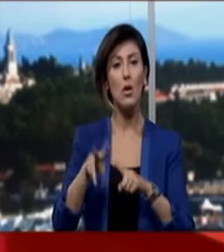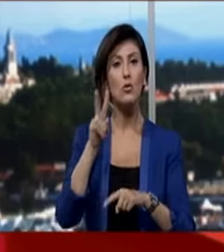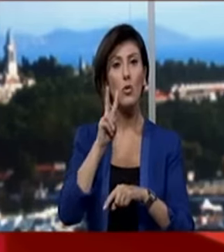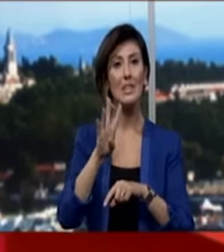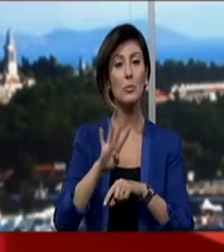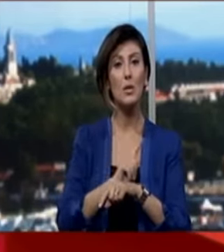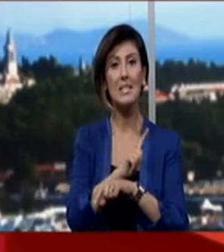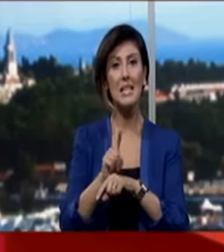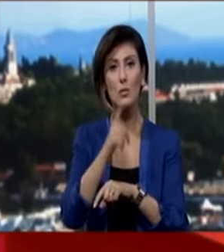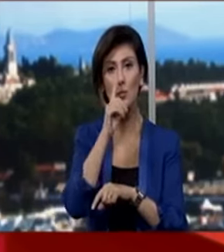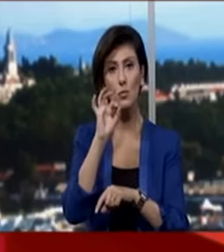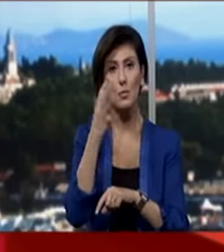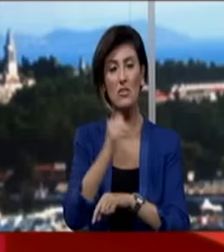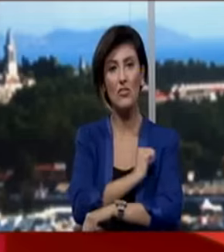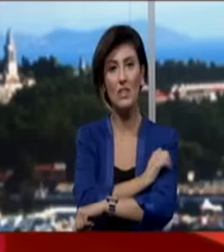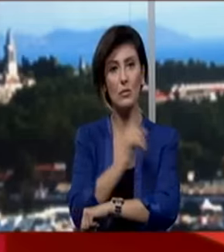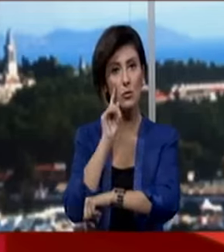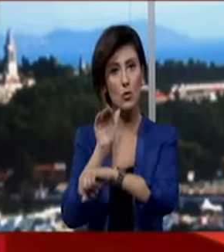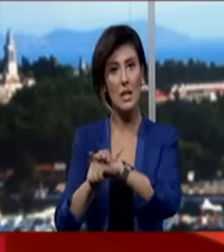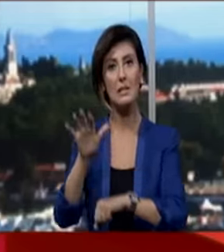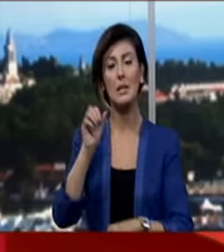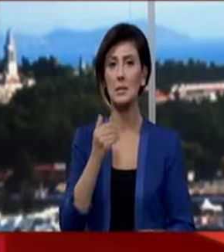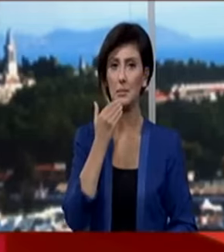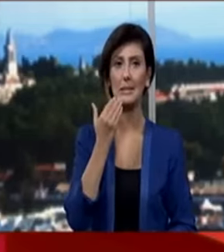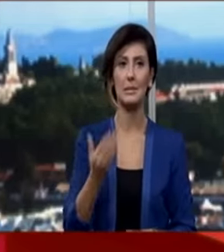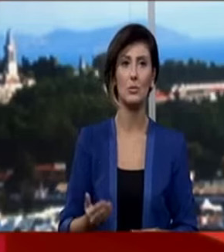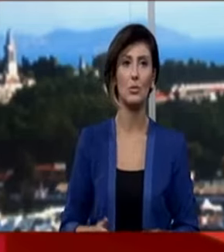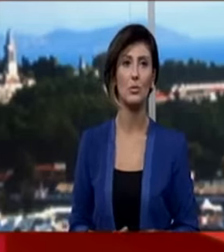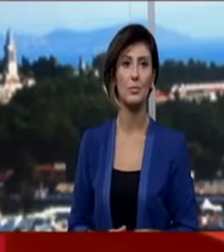saatte 105 Filistinli'yi gözaltına aldığı bildiriliyor.